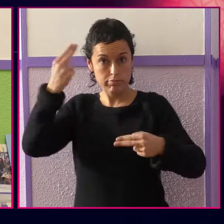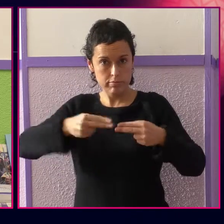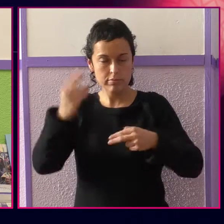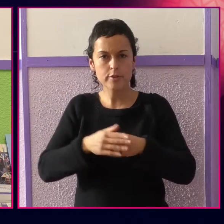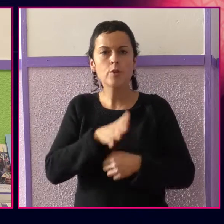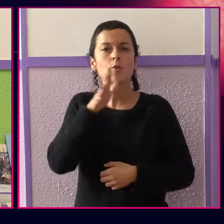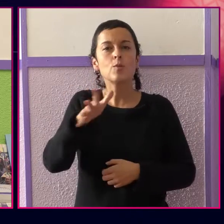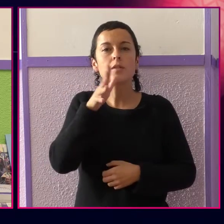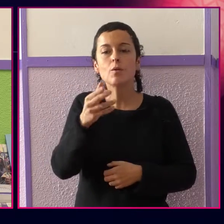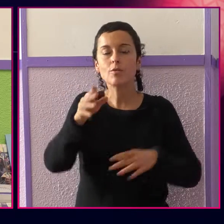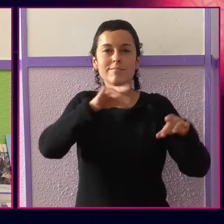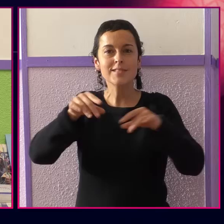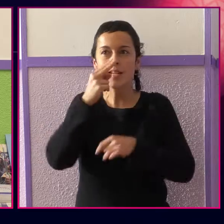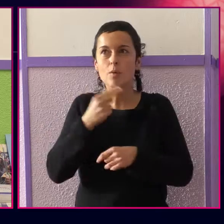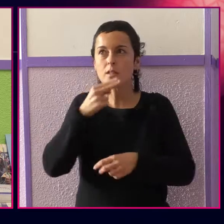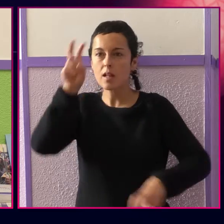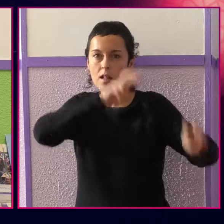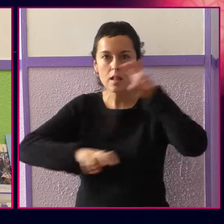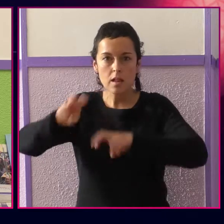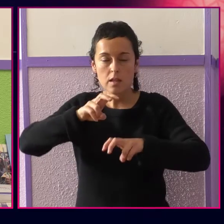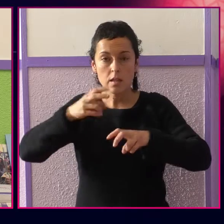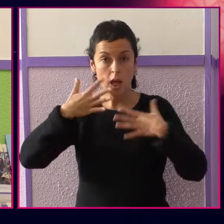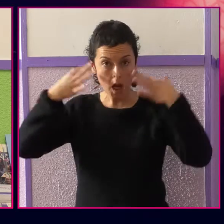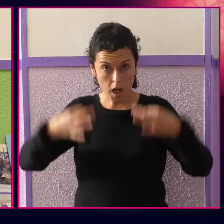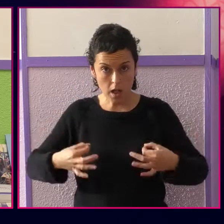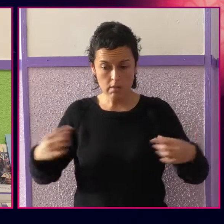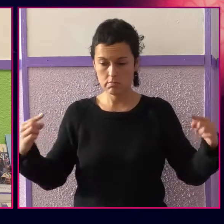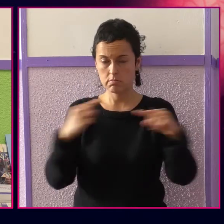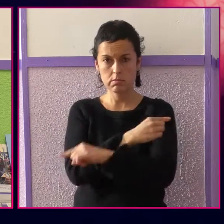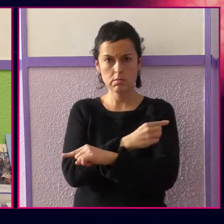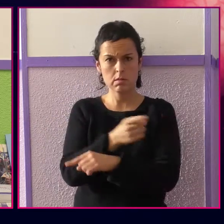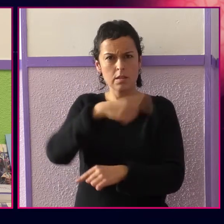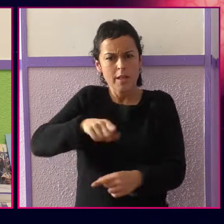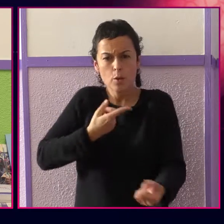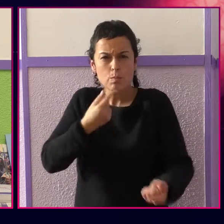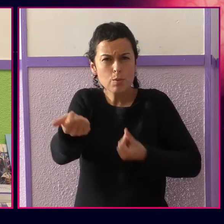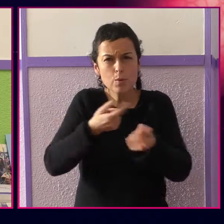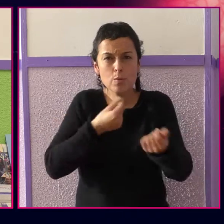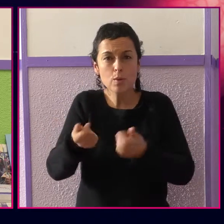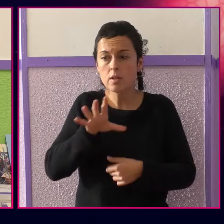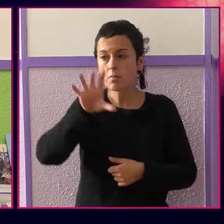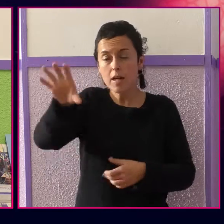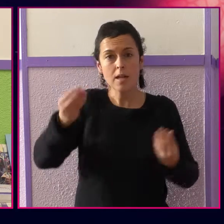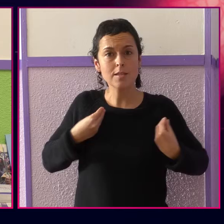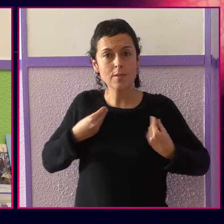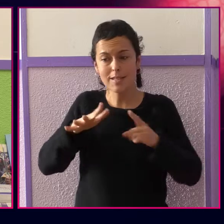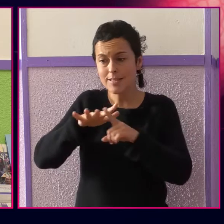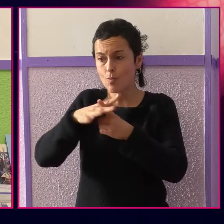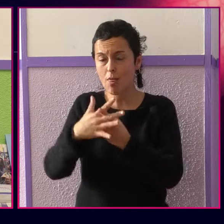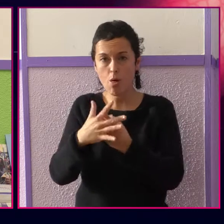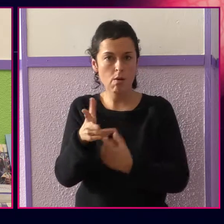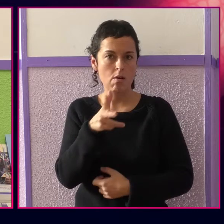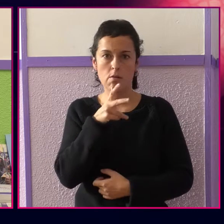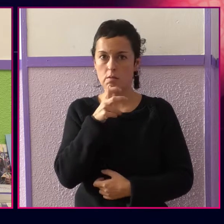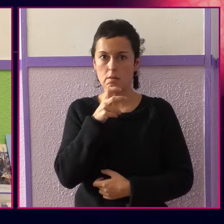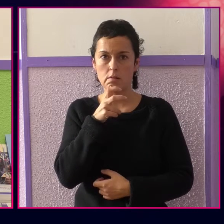policiales en Centroamérica, no es esa hipotética búsqueda de la tierra prometida que nos están contando. La verdadera razón es huir de la